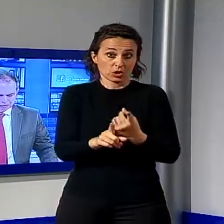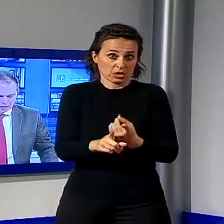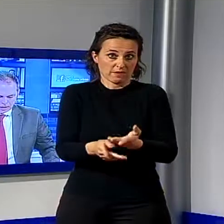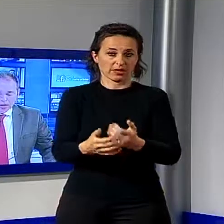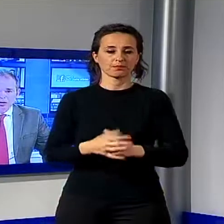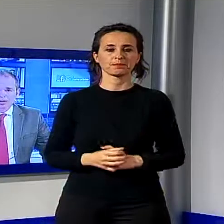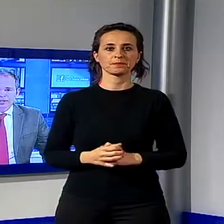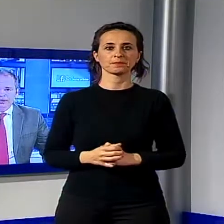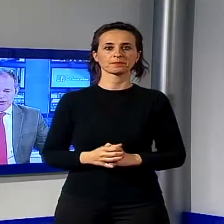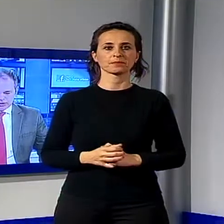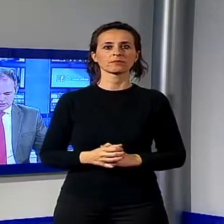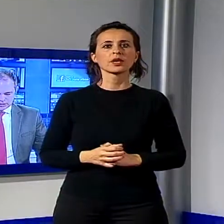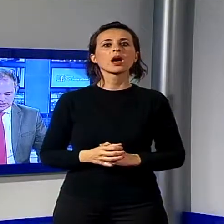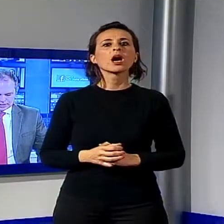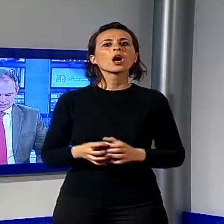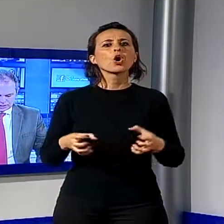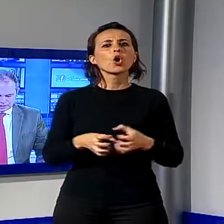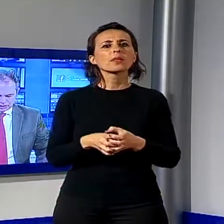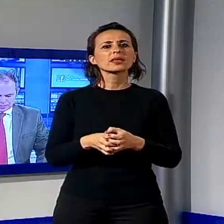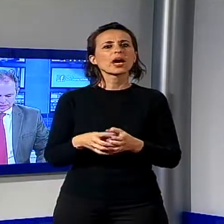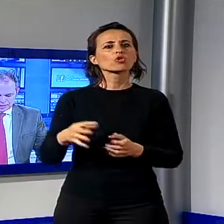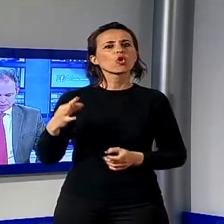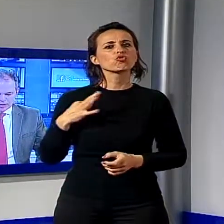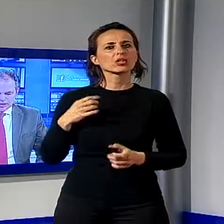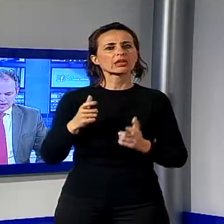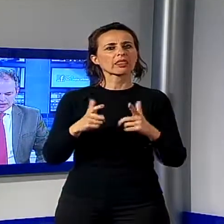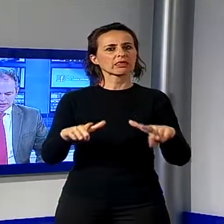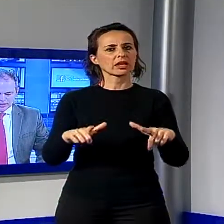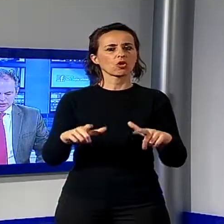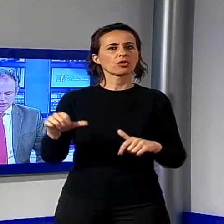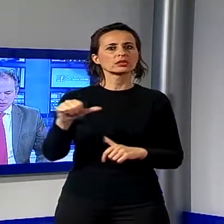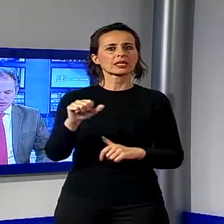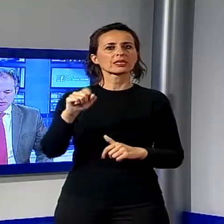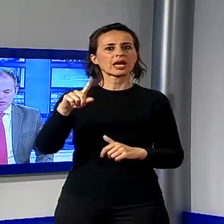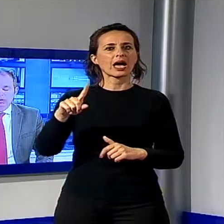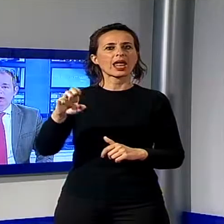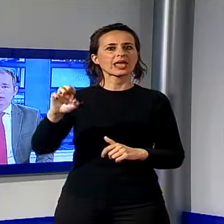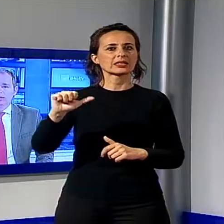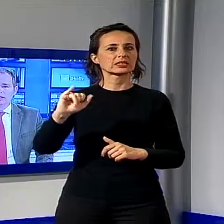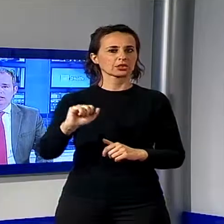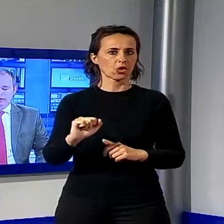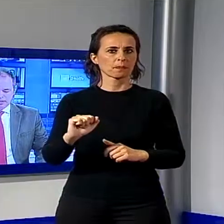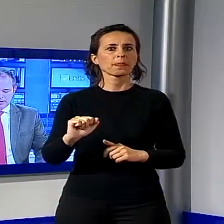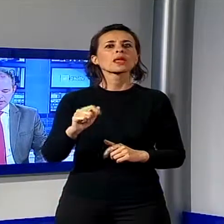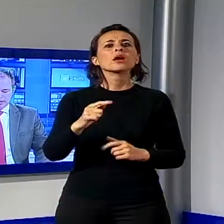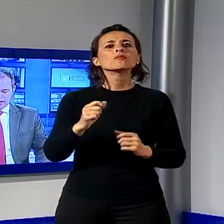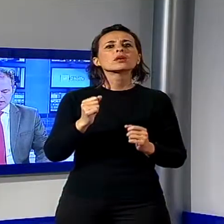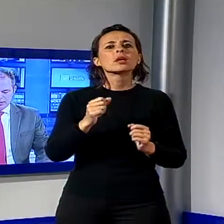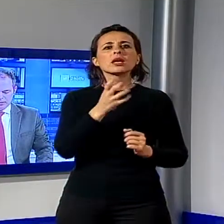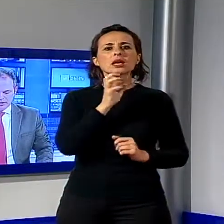Il Comitato Cittadino di Sant'Alessio ha presentato al TAR il ricorso contro la localizzazione dell'antenna Telecom di